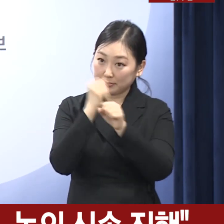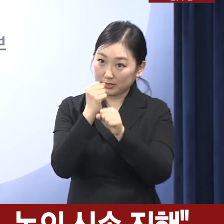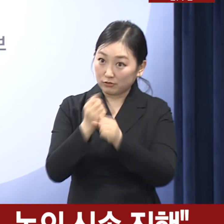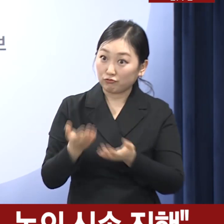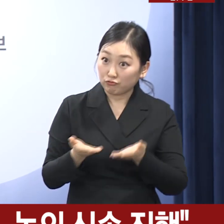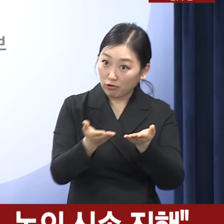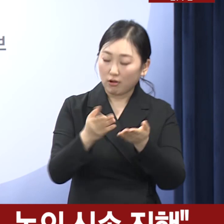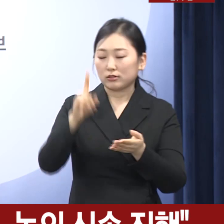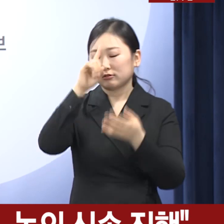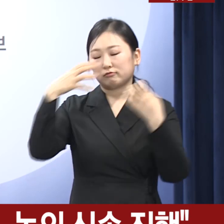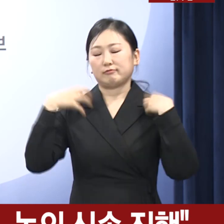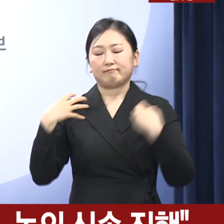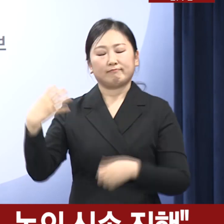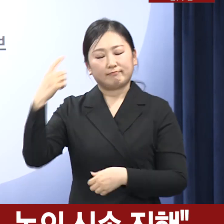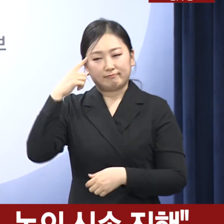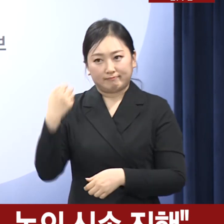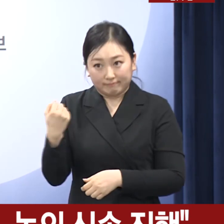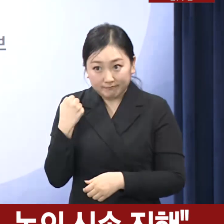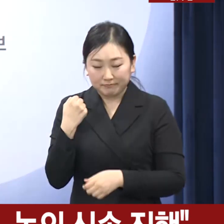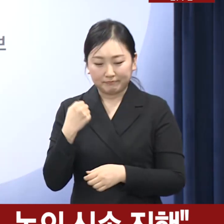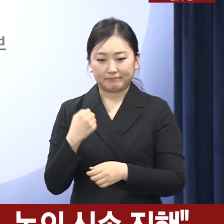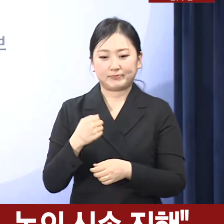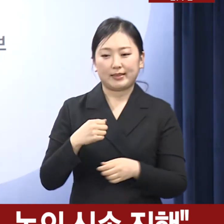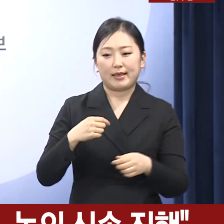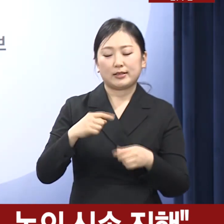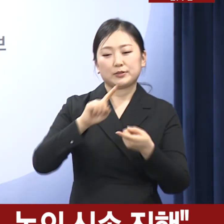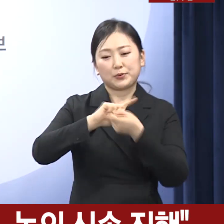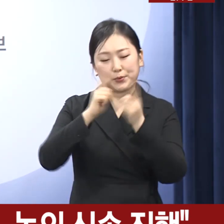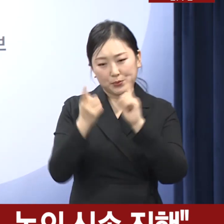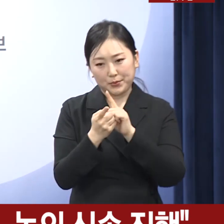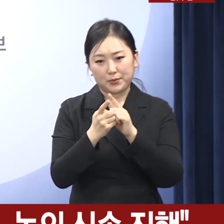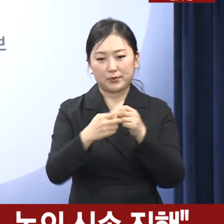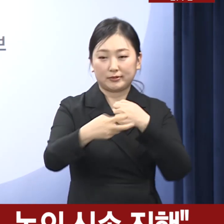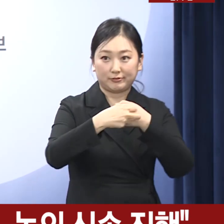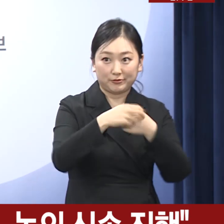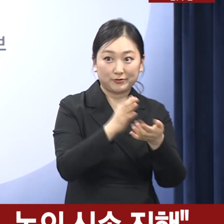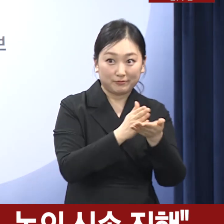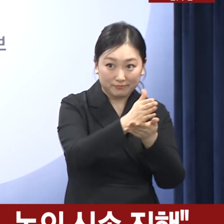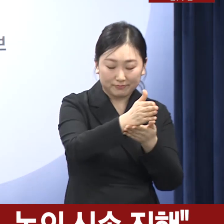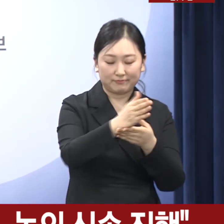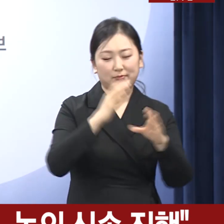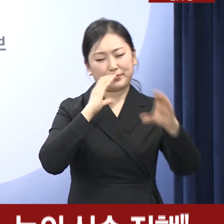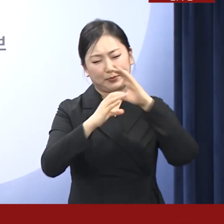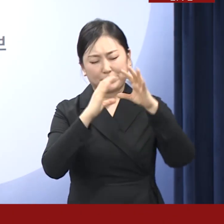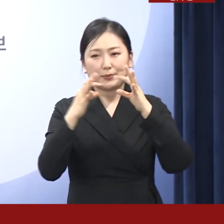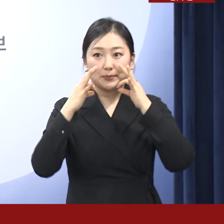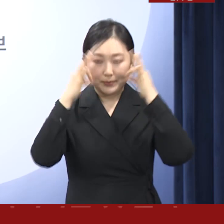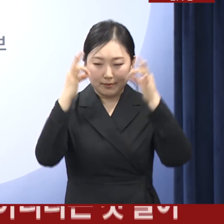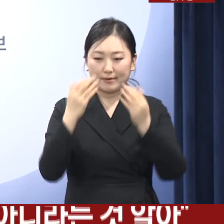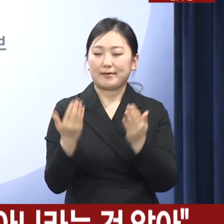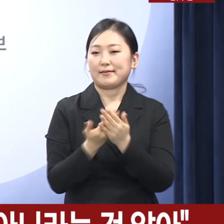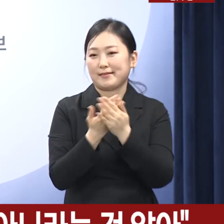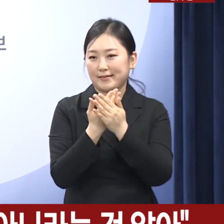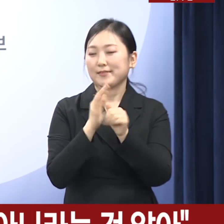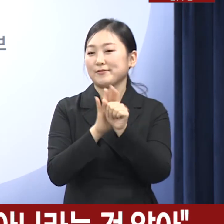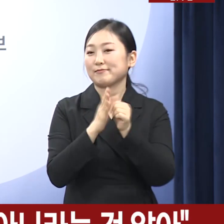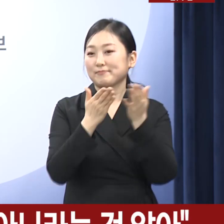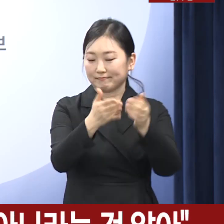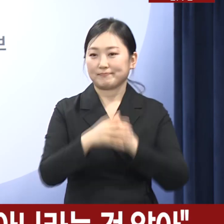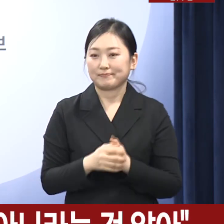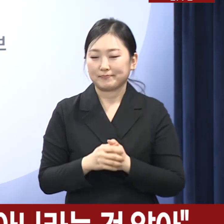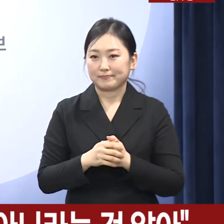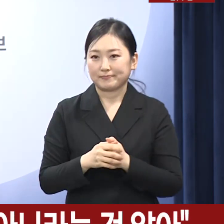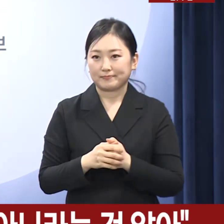과정에서 정부는 의료계와 적극적으로 소통해 나가겠습니다. 의대 정원 확대는 국민